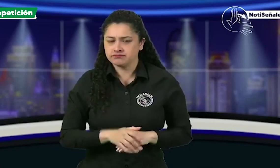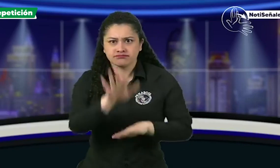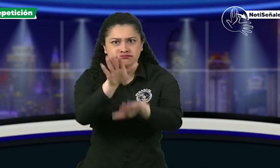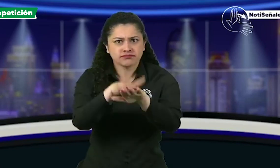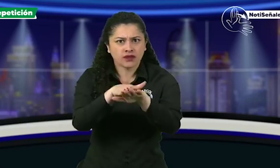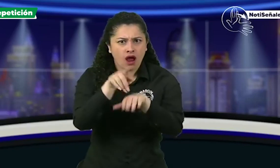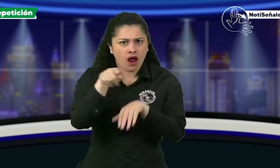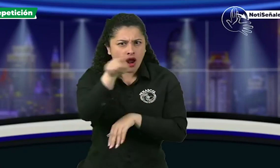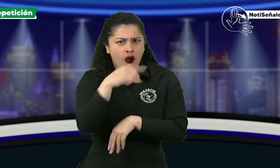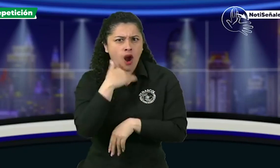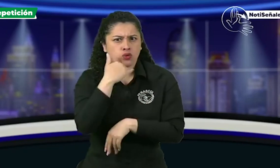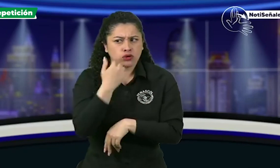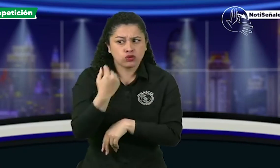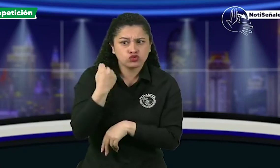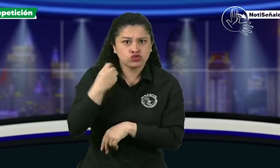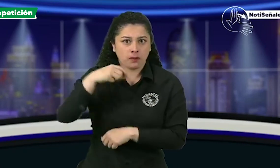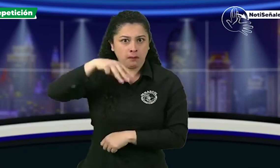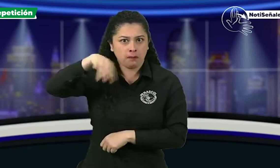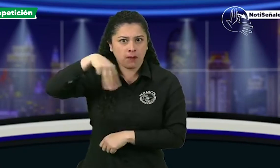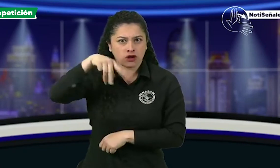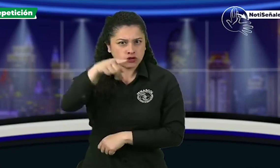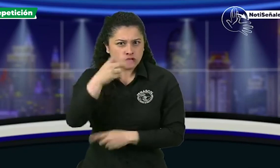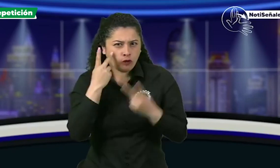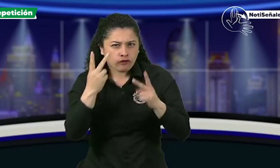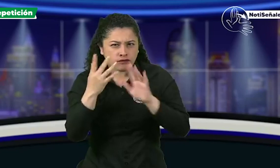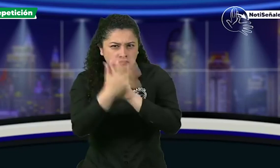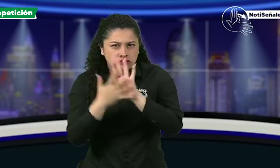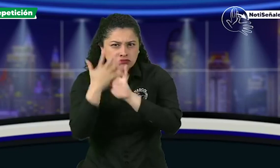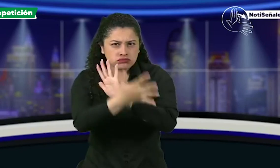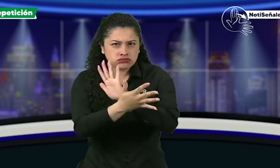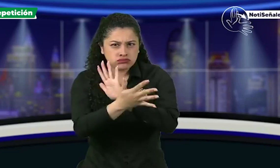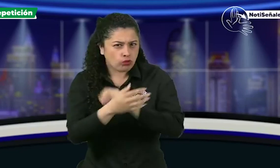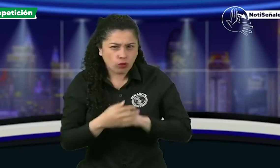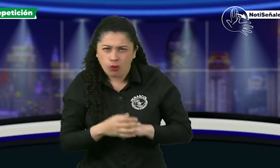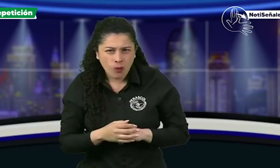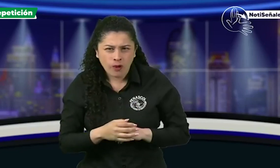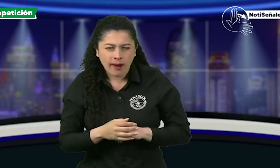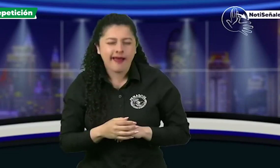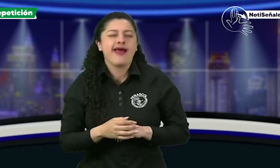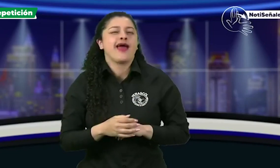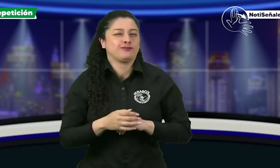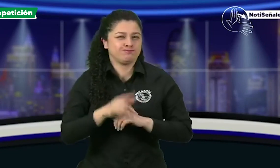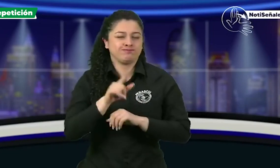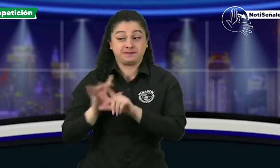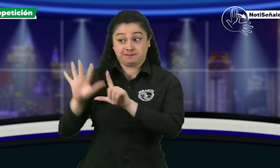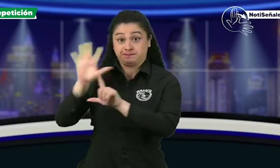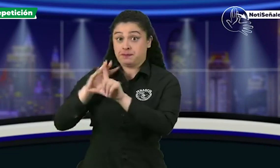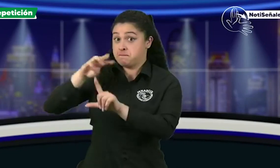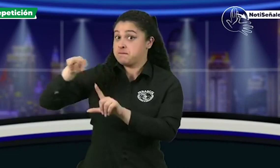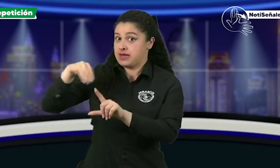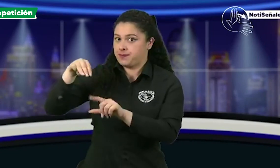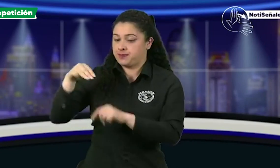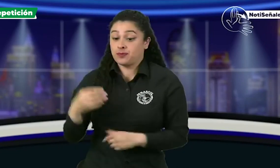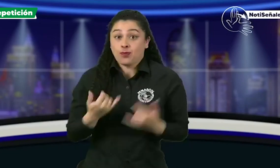noticias señales y puedan compartirla si quienes no vieron la emisión del miércoles pasado